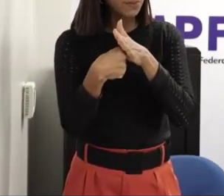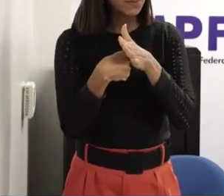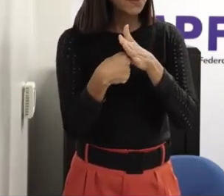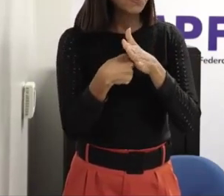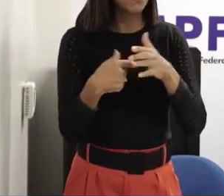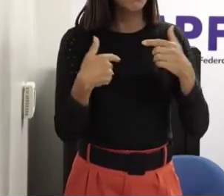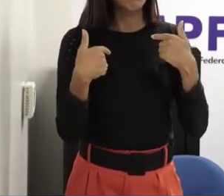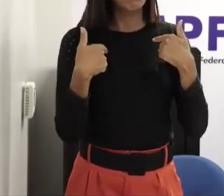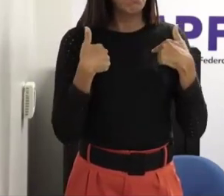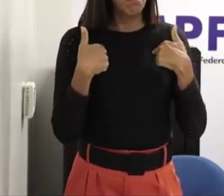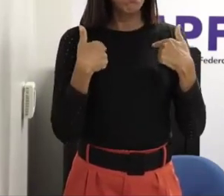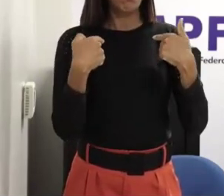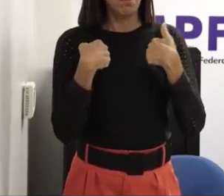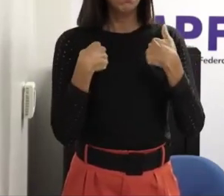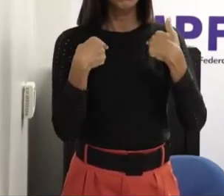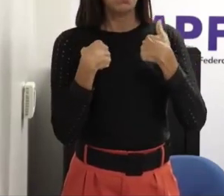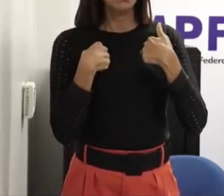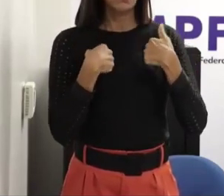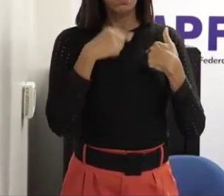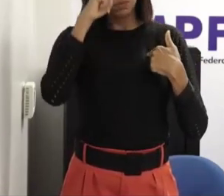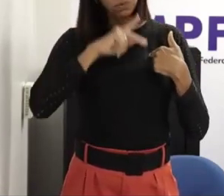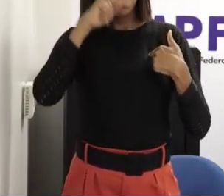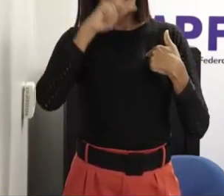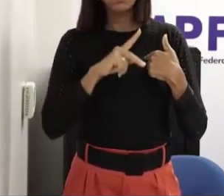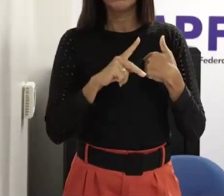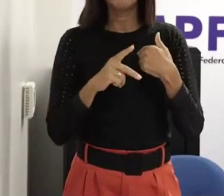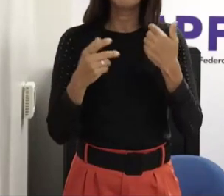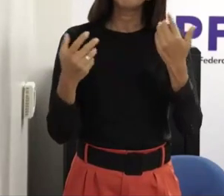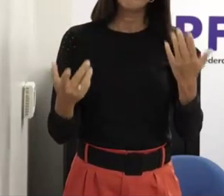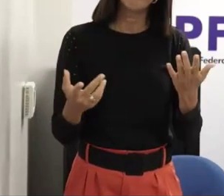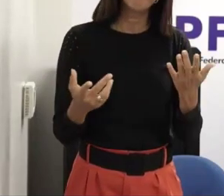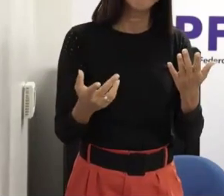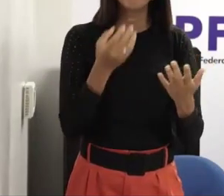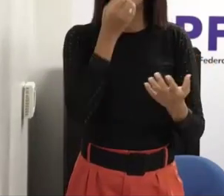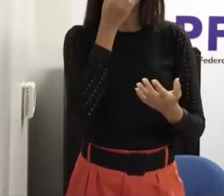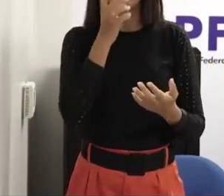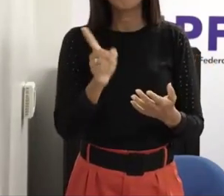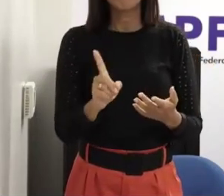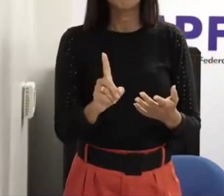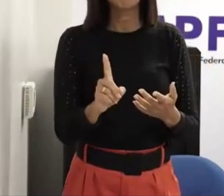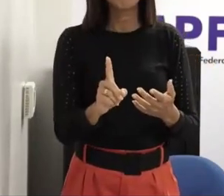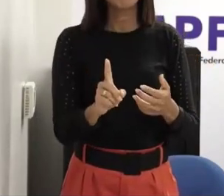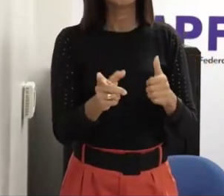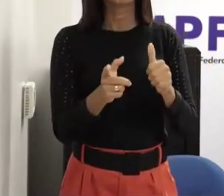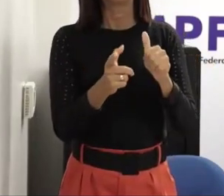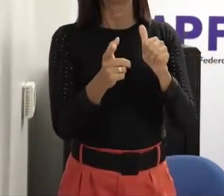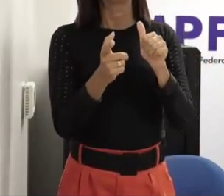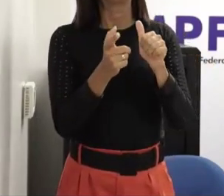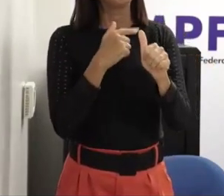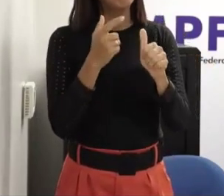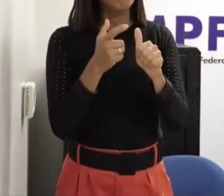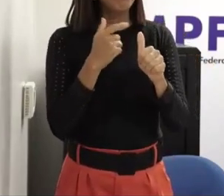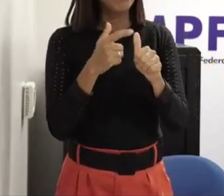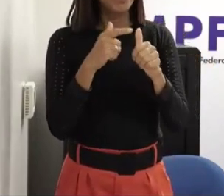nossa às vezes está sendo muito tacanho ou fechado já dentro desse contexto que a gente foi